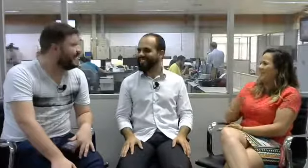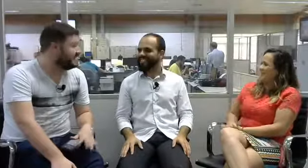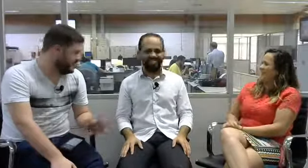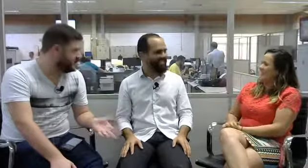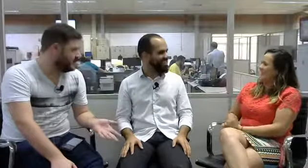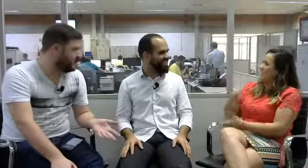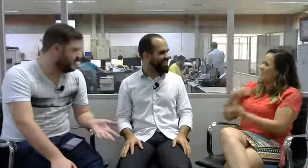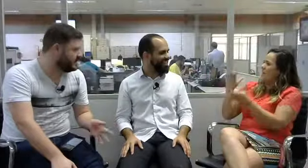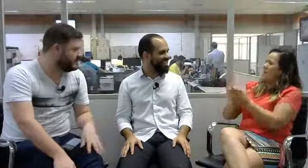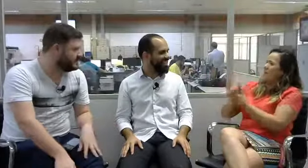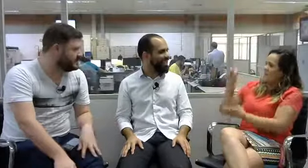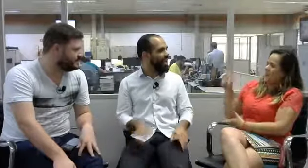também se comunica em Libras?